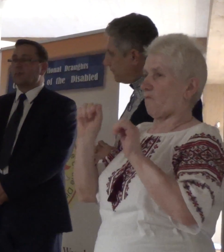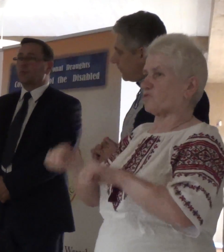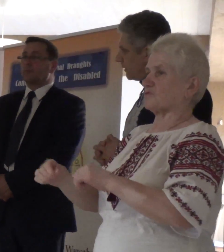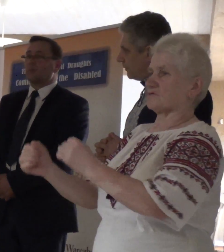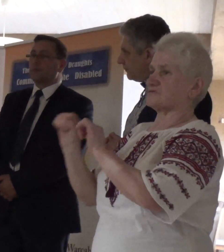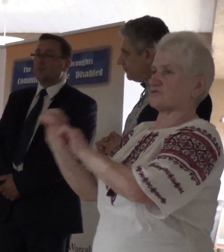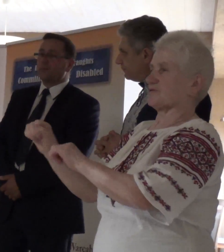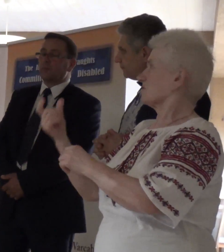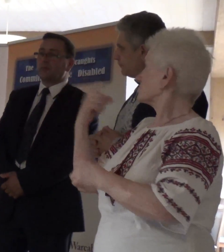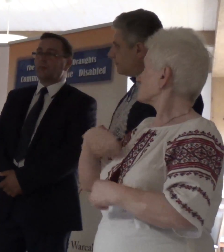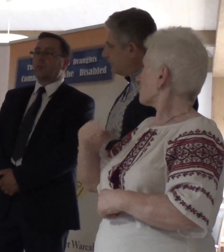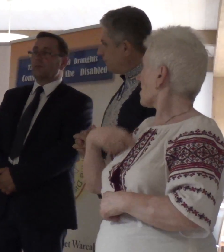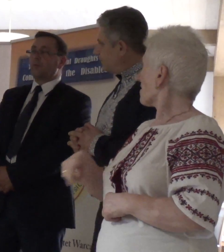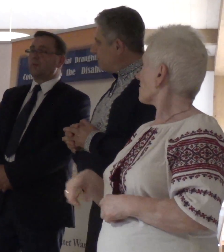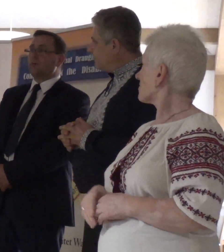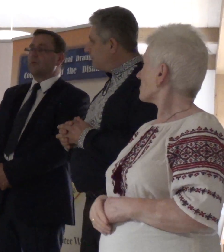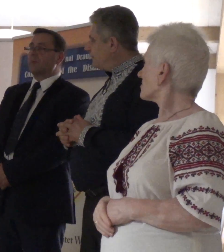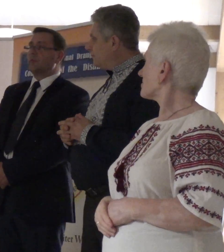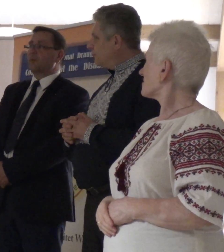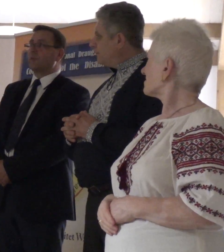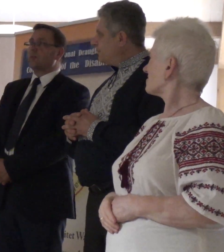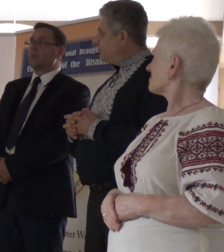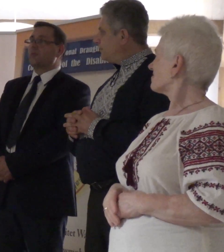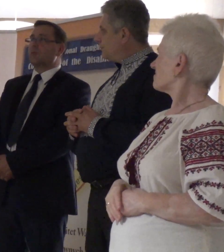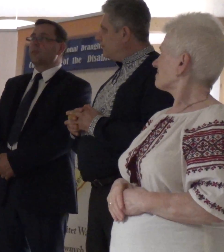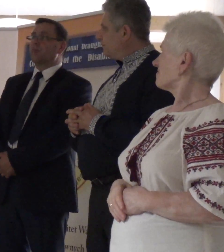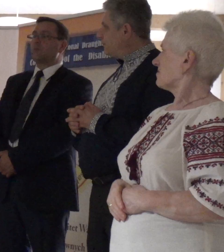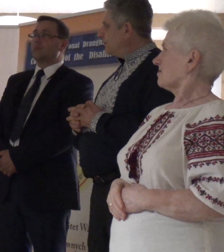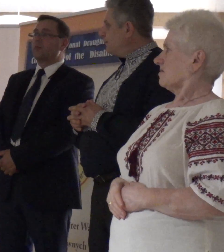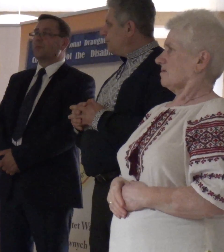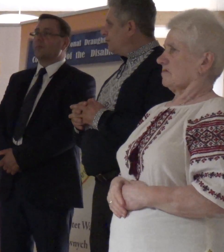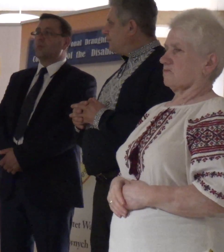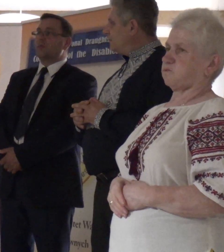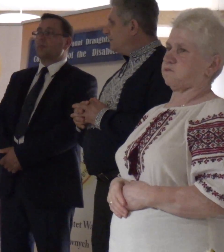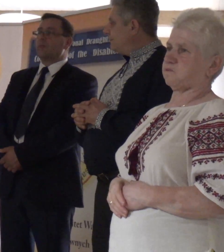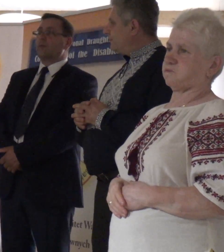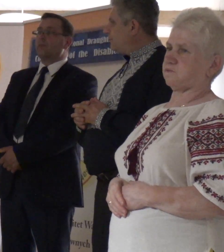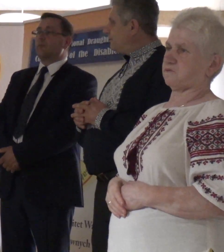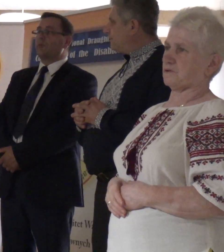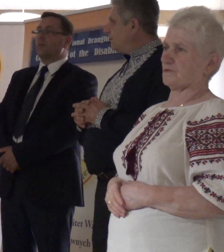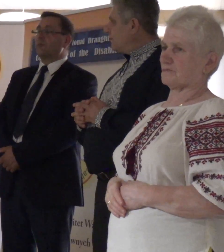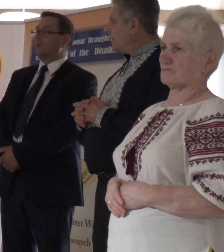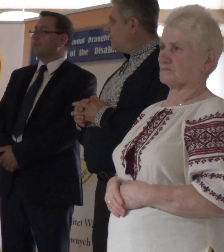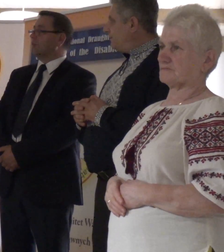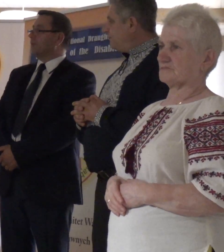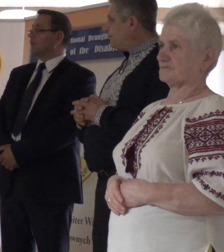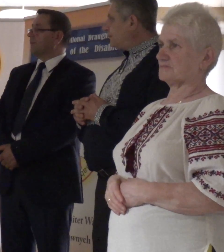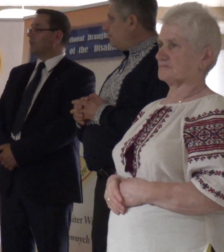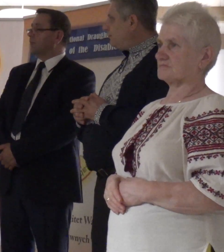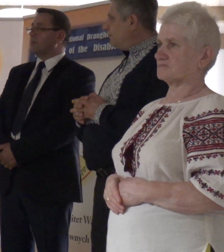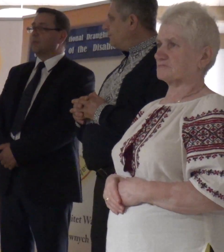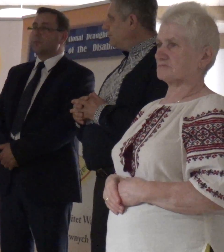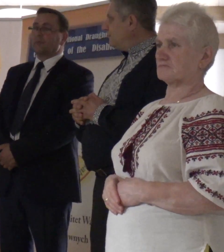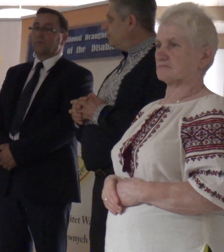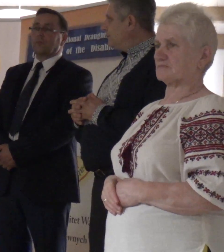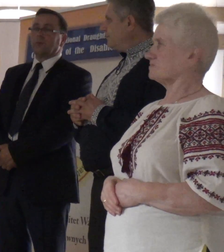I w odpowiedzi na to pytanie również budownictwo musiało się dostosować do tych warunków ciężkich. Jeżeli było dużo śniegu w